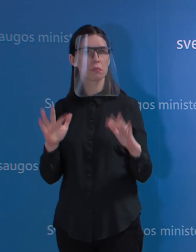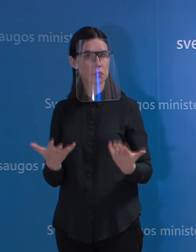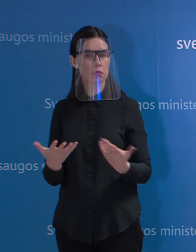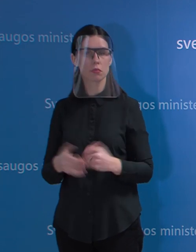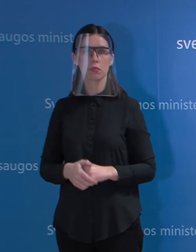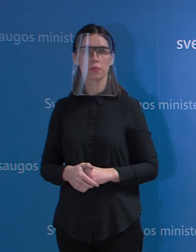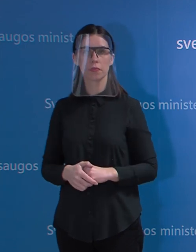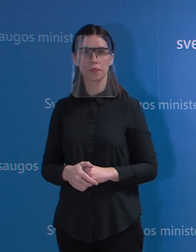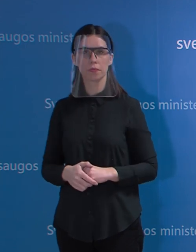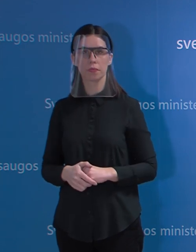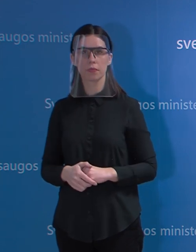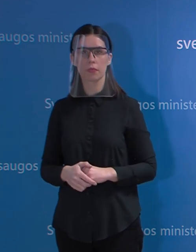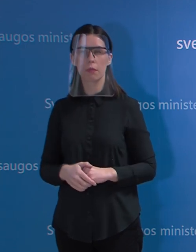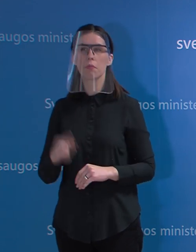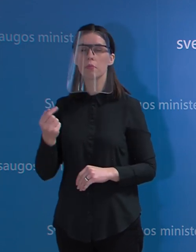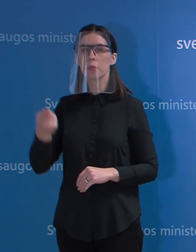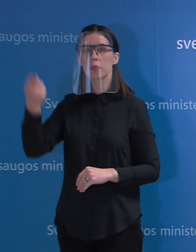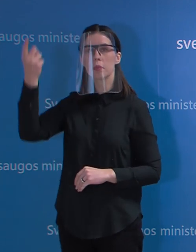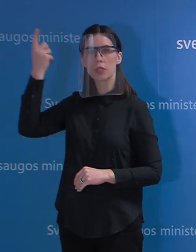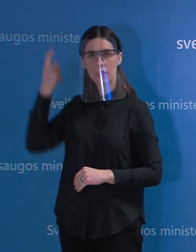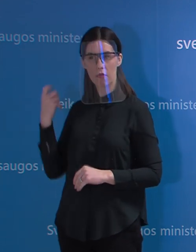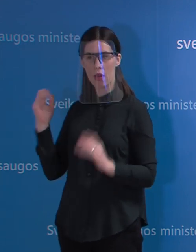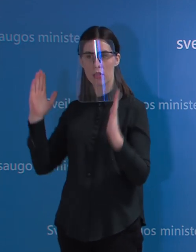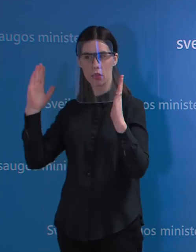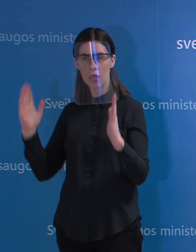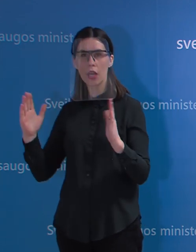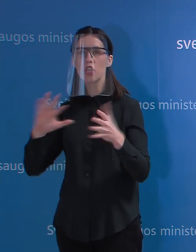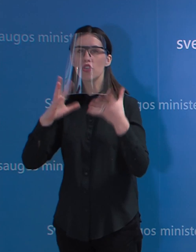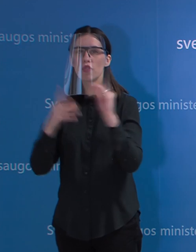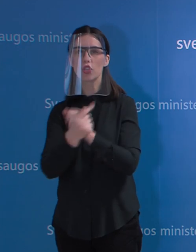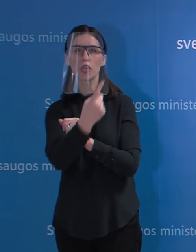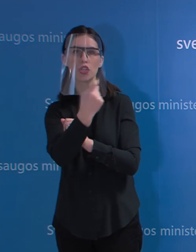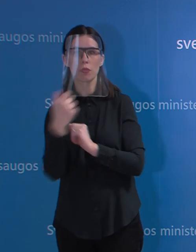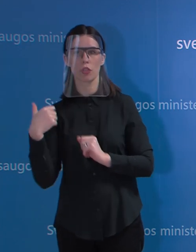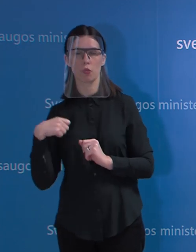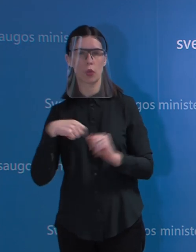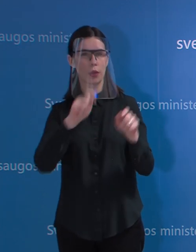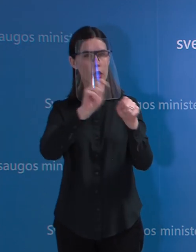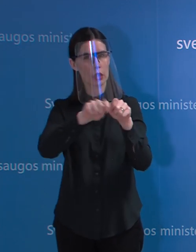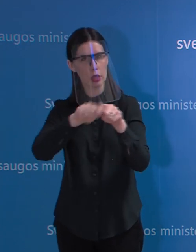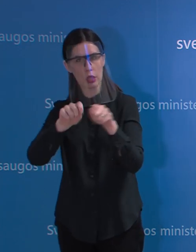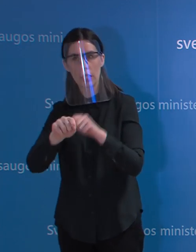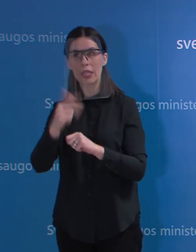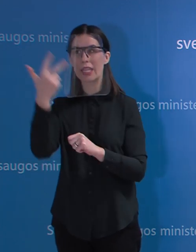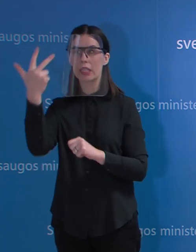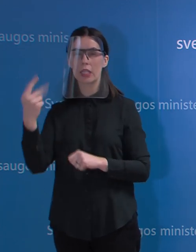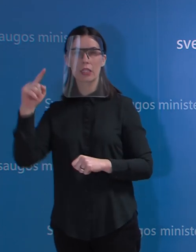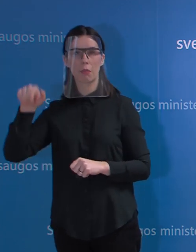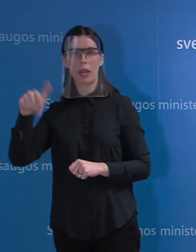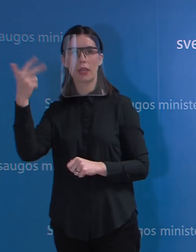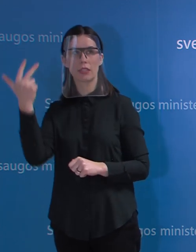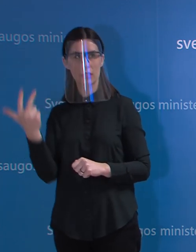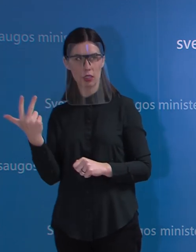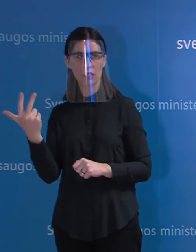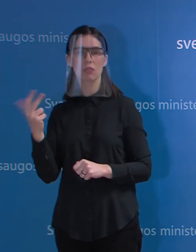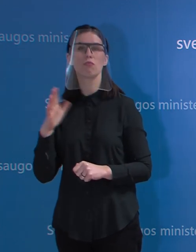praėjusio dar savaitę iš šimto tyriamųjų, maždaug 3,3 būdavo